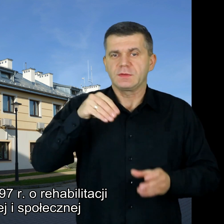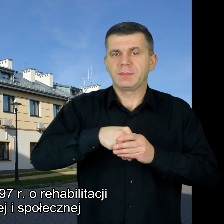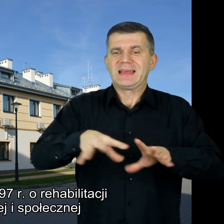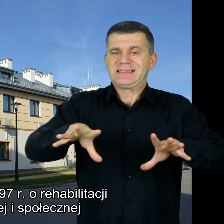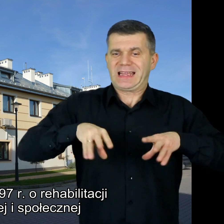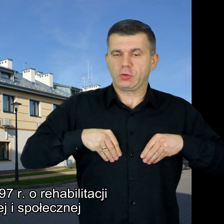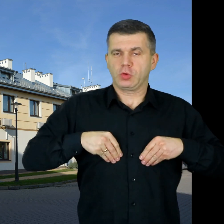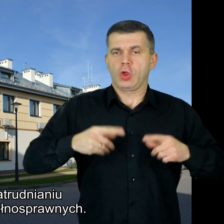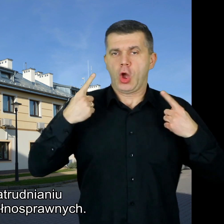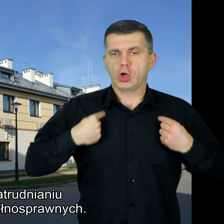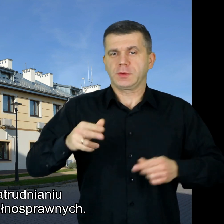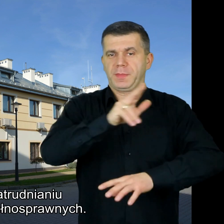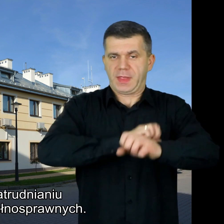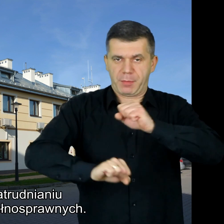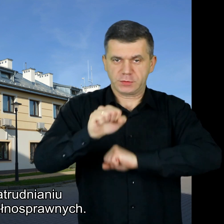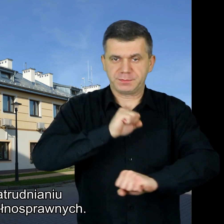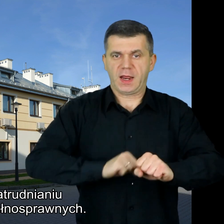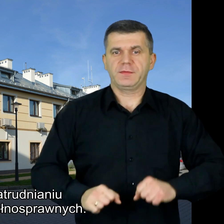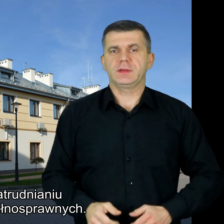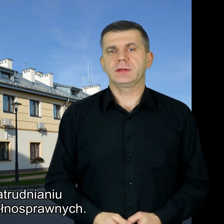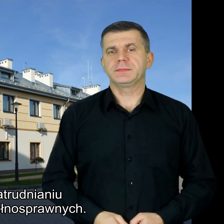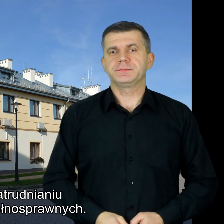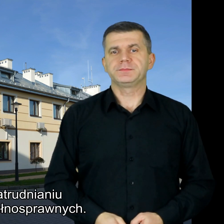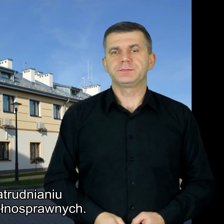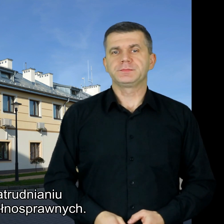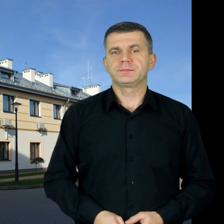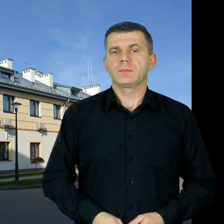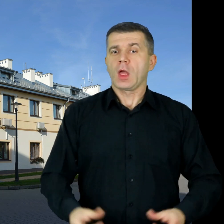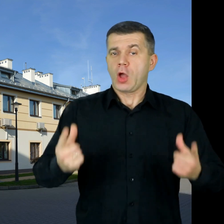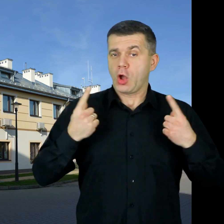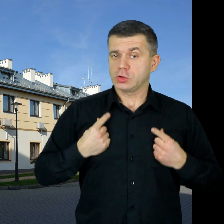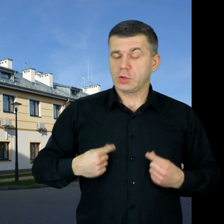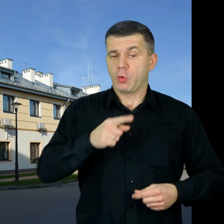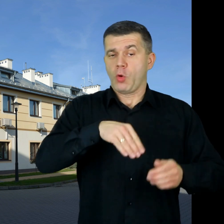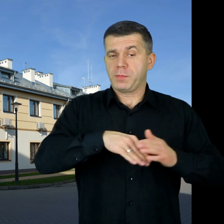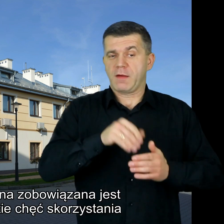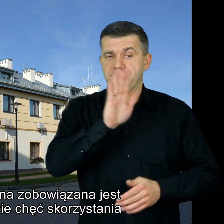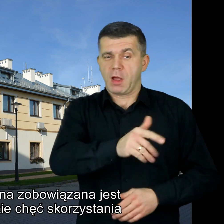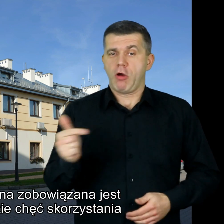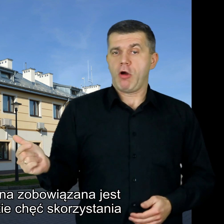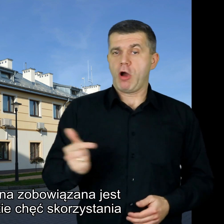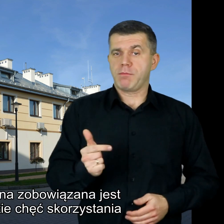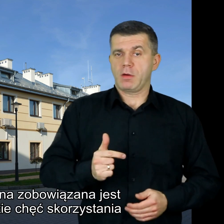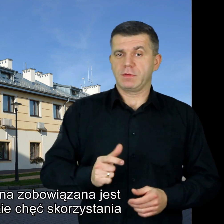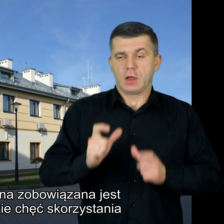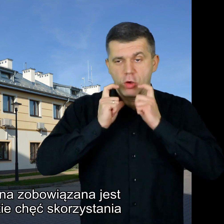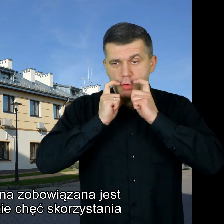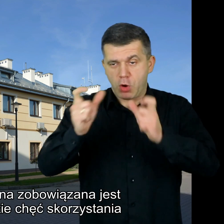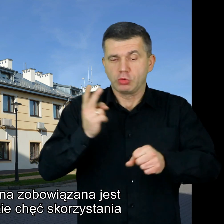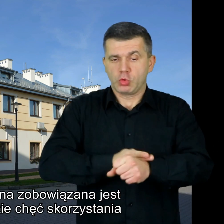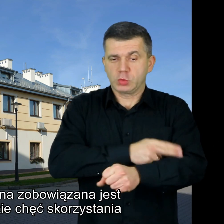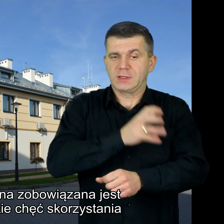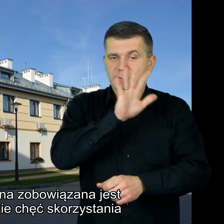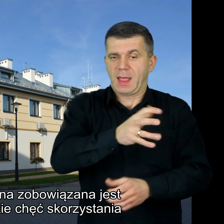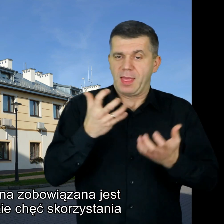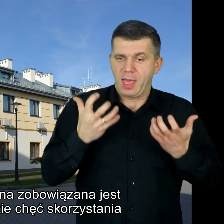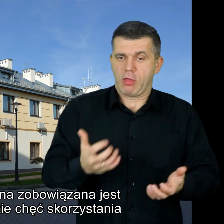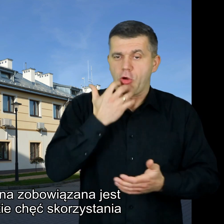społecznej oraz zatrudnianiu osób niepełnosprawnych Osoba uprawnioną zobowiązana jest zgłosić w urzędzie chęć